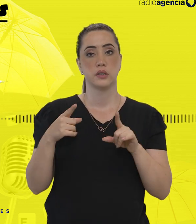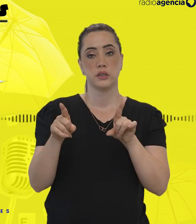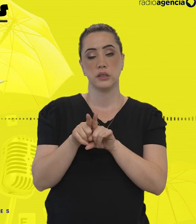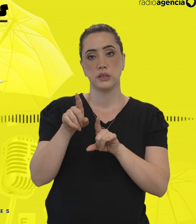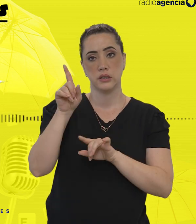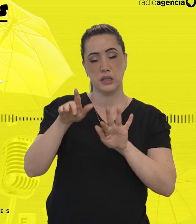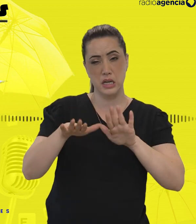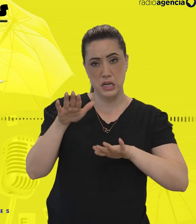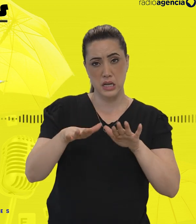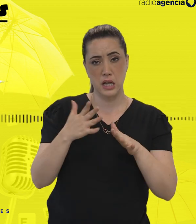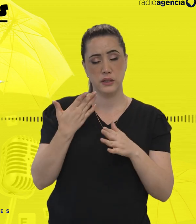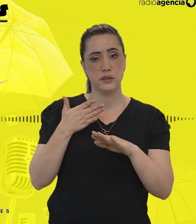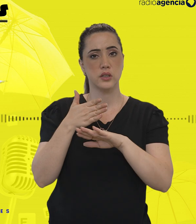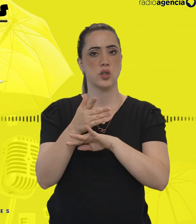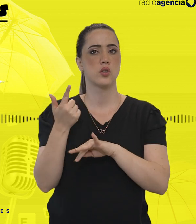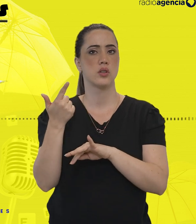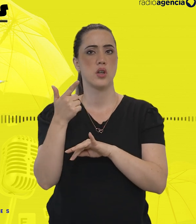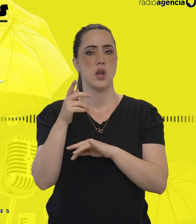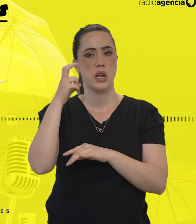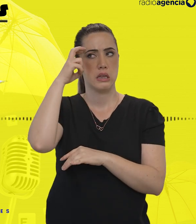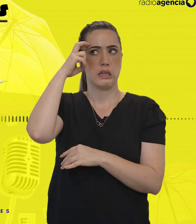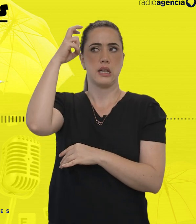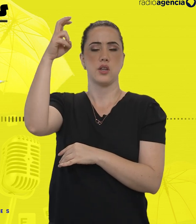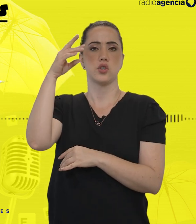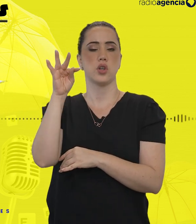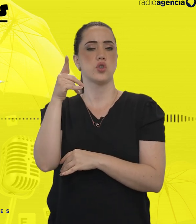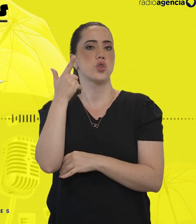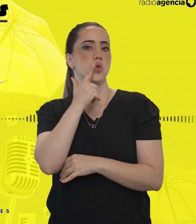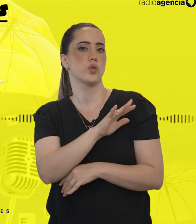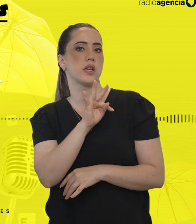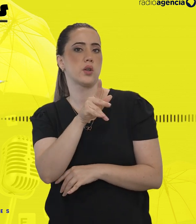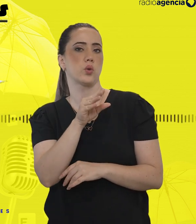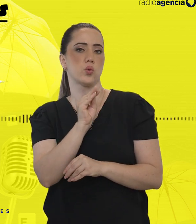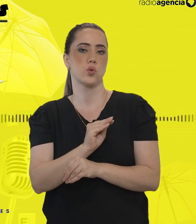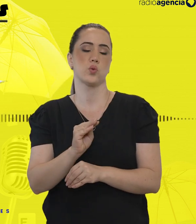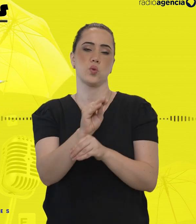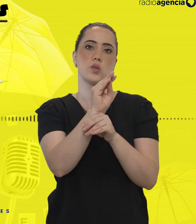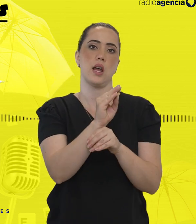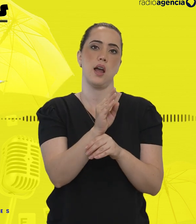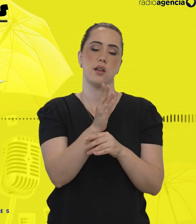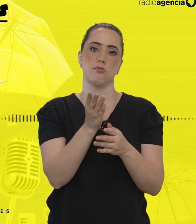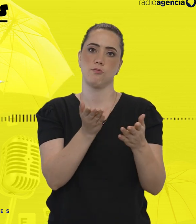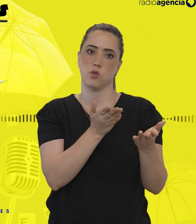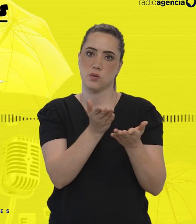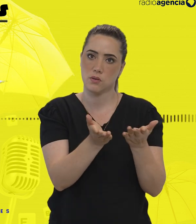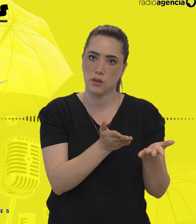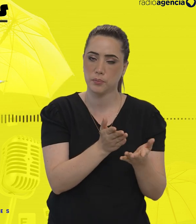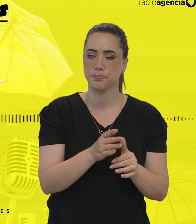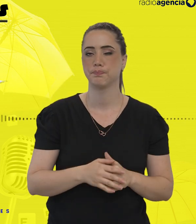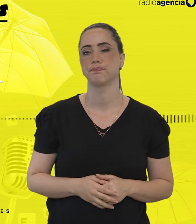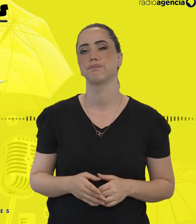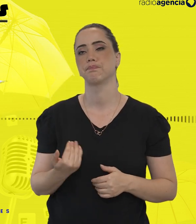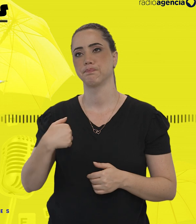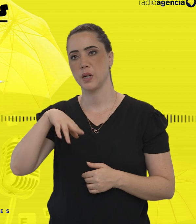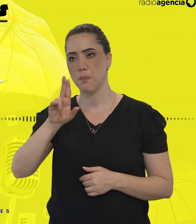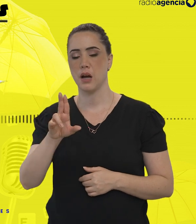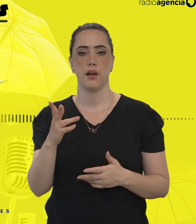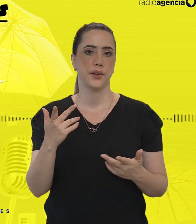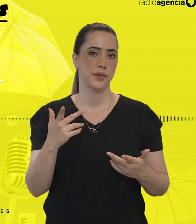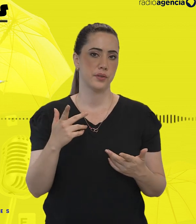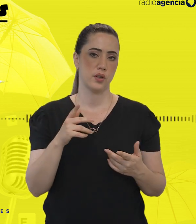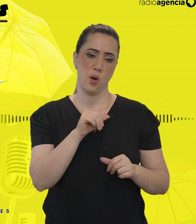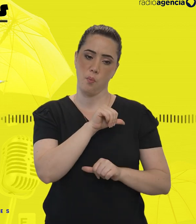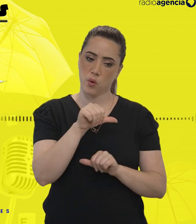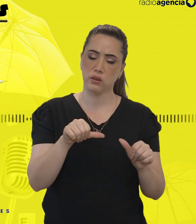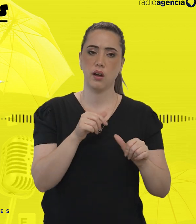Geralmente, que tem acesso a todas as intervenções, tratamentos, enfim. Bem mais do que rótulos mesmo. Então, é uma quebra